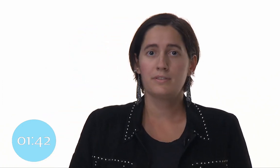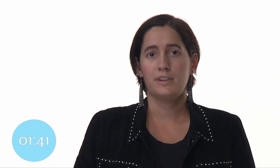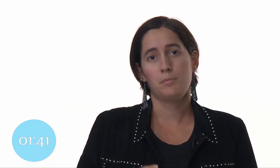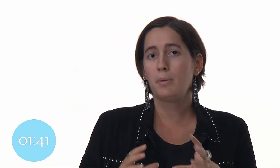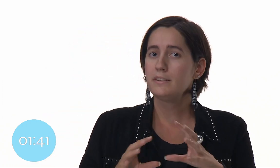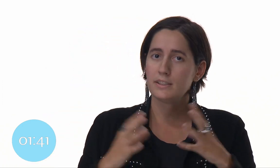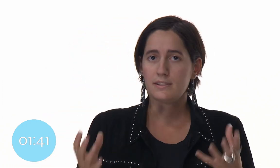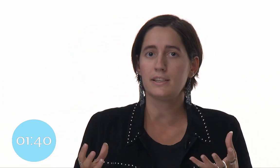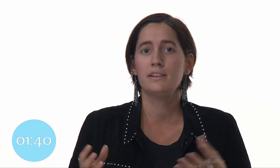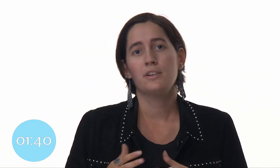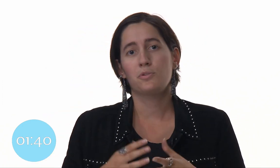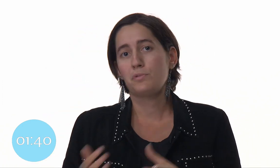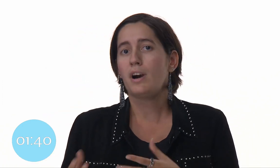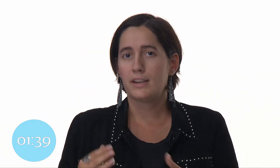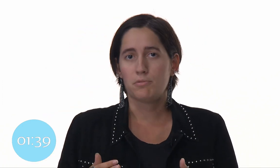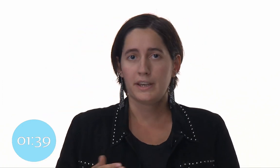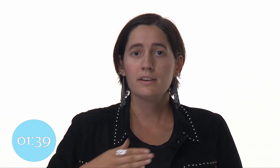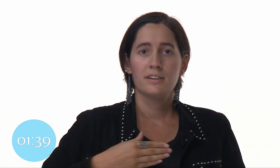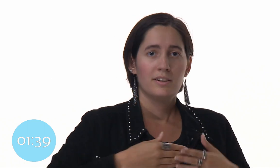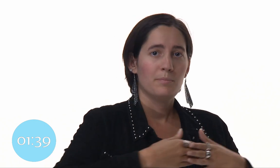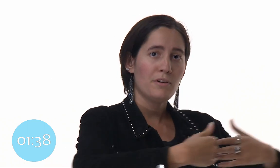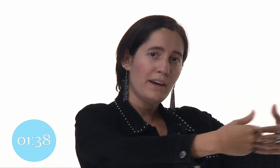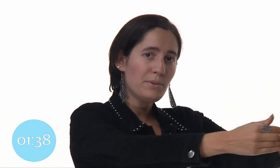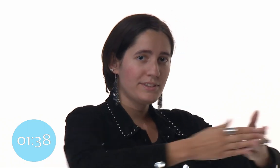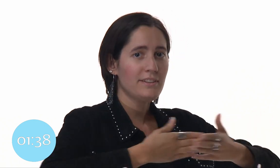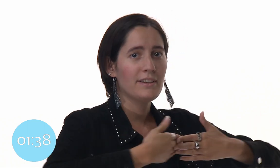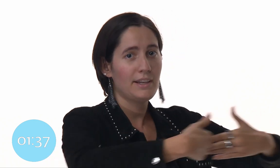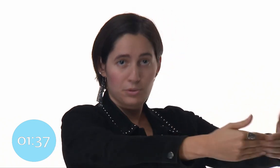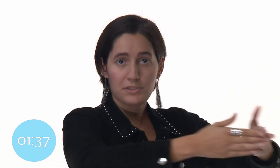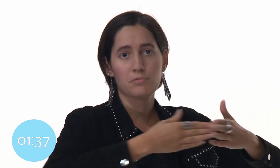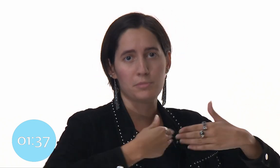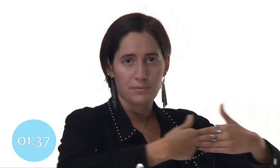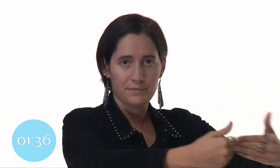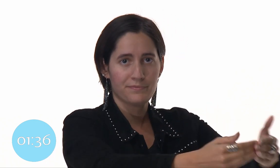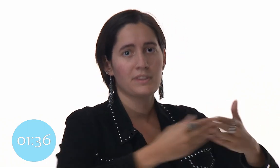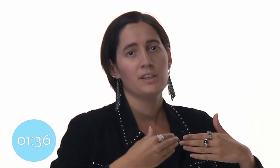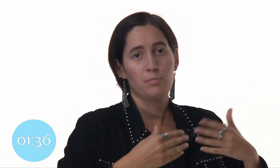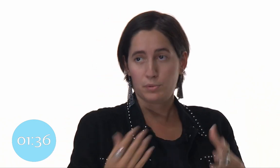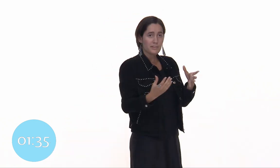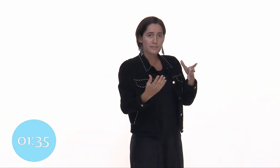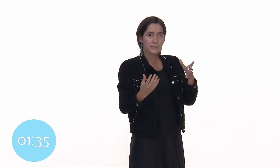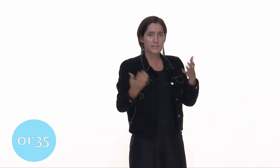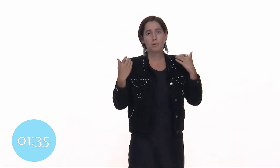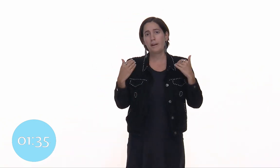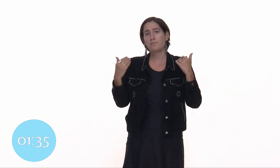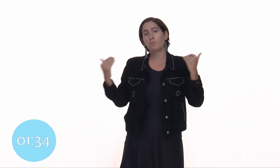les membranes irisées qu'on peut voir à la lumière, peuvent elles aussi être mises en mouvement. Puis, ces membranes se